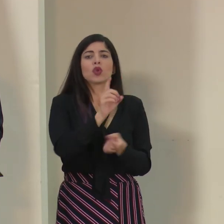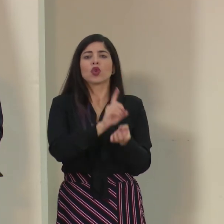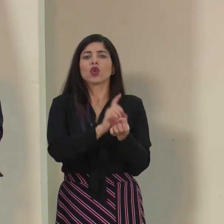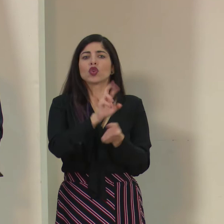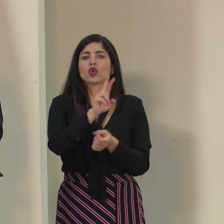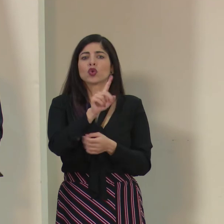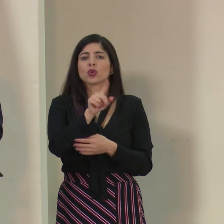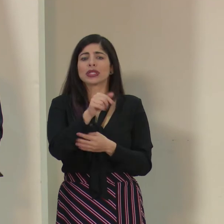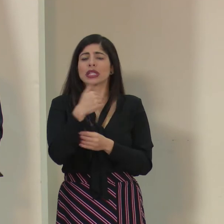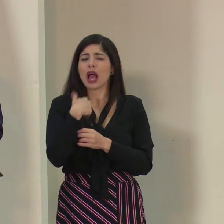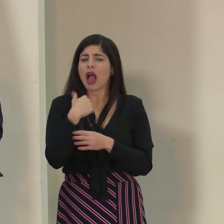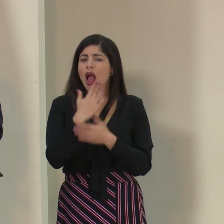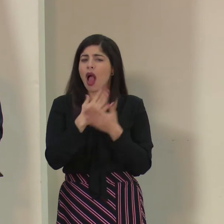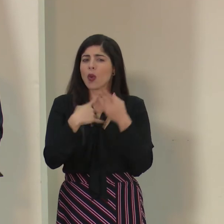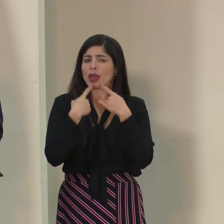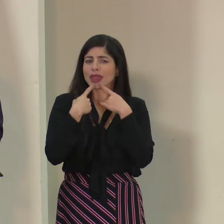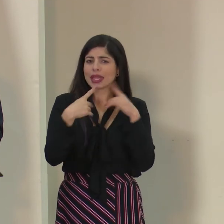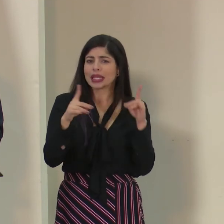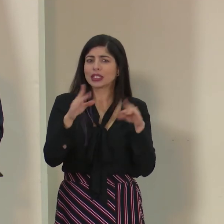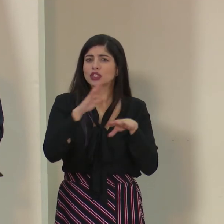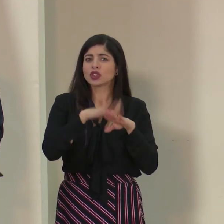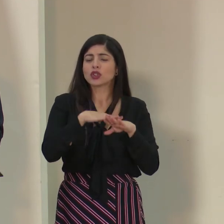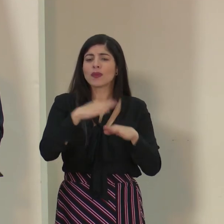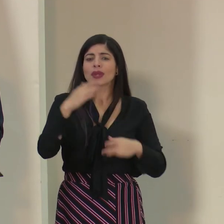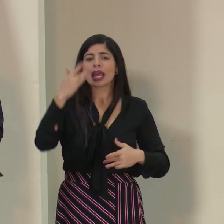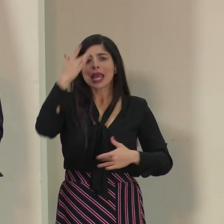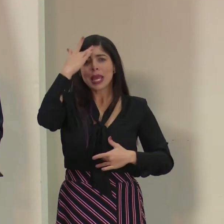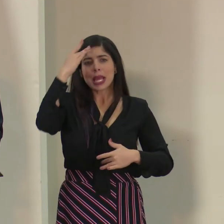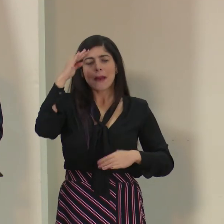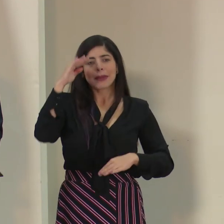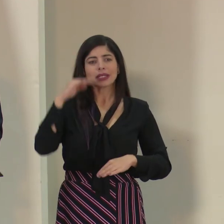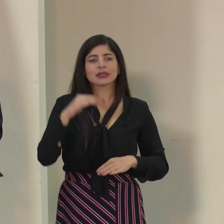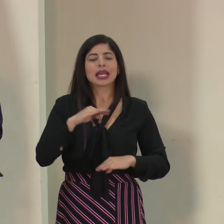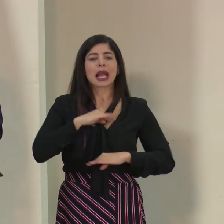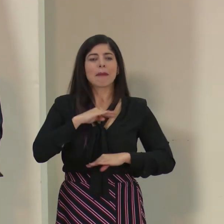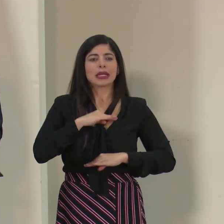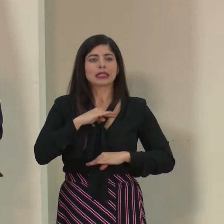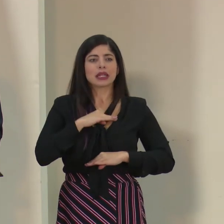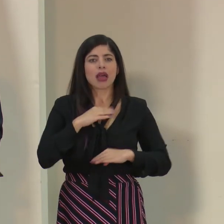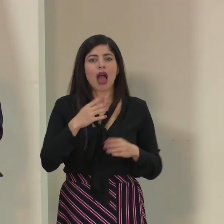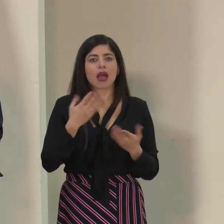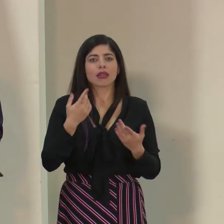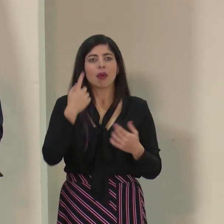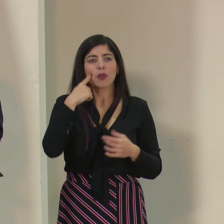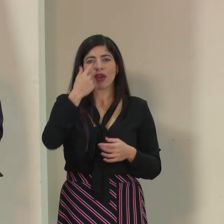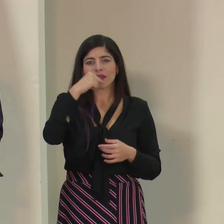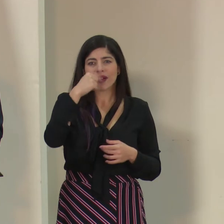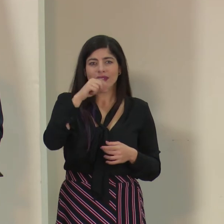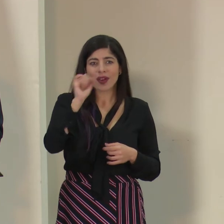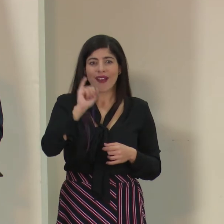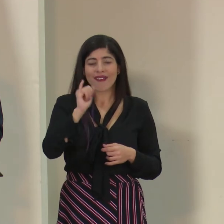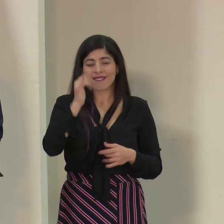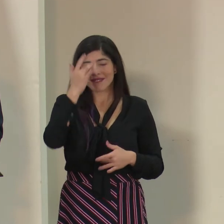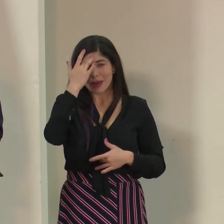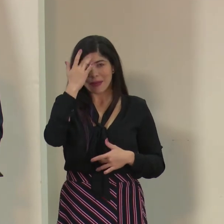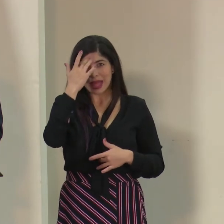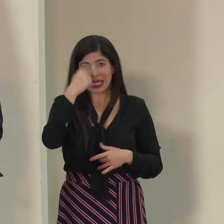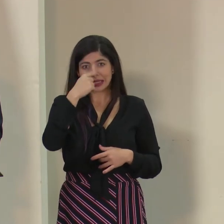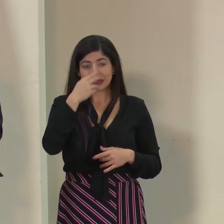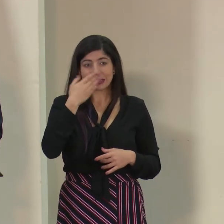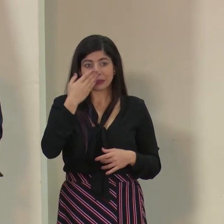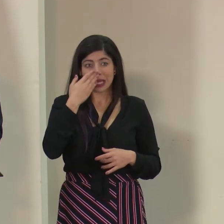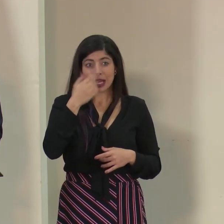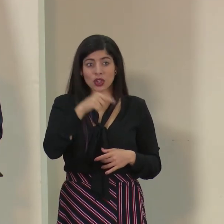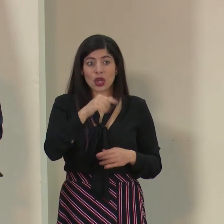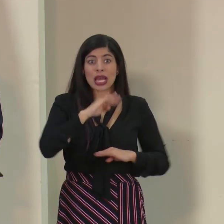hay alguna directriz en el tema de incapacidades, por ejemplo, por refrío, por este tipo de enfermedades respiratorias. Porque